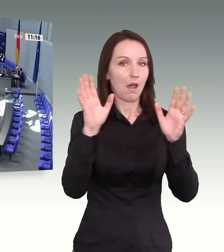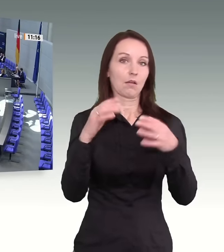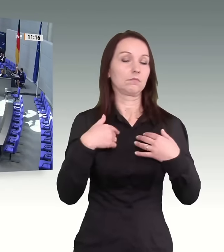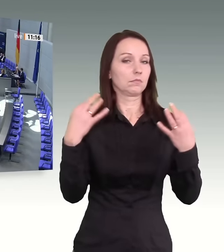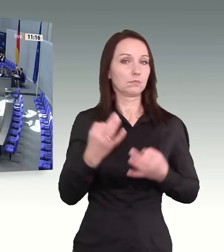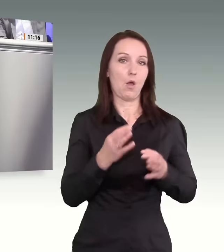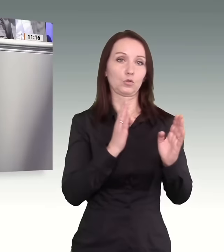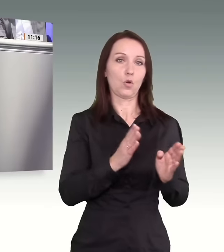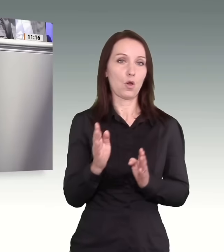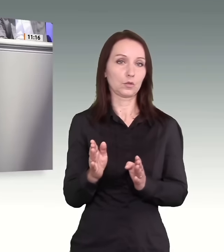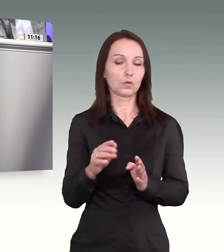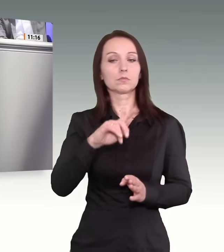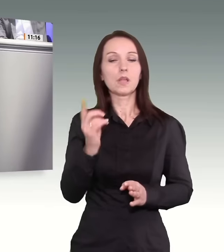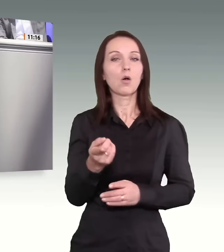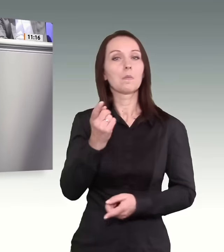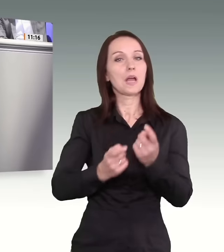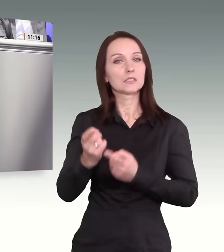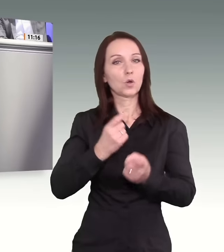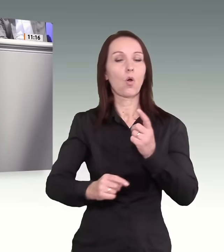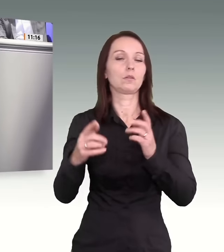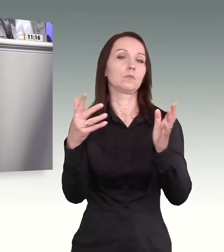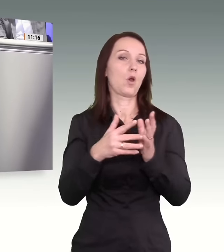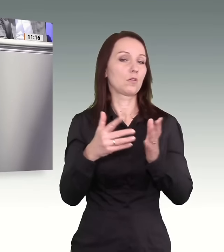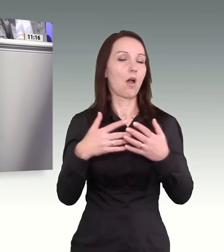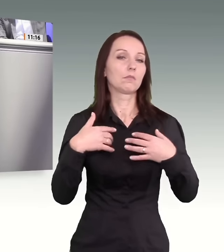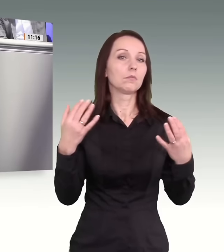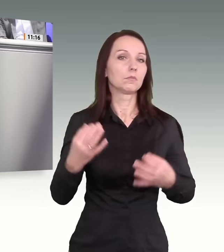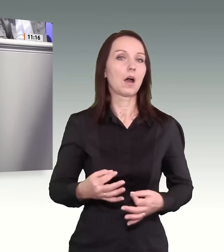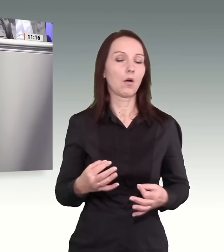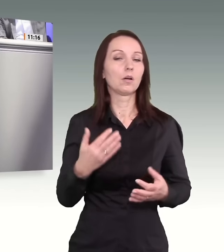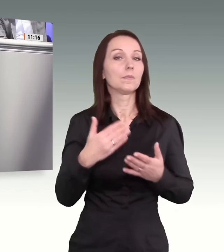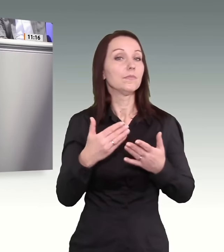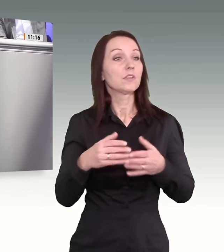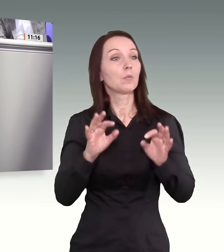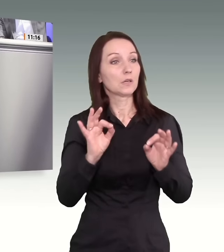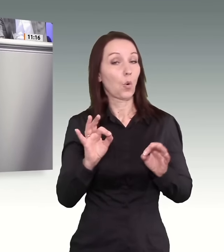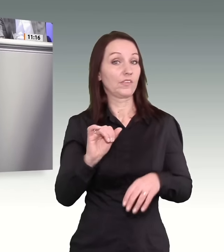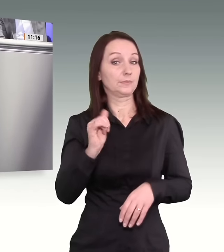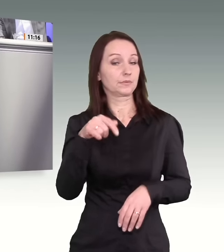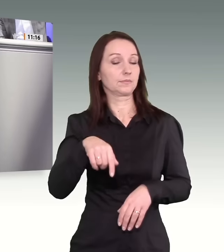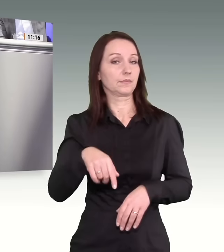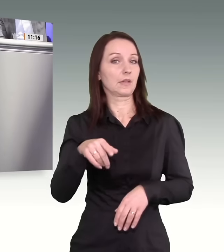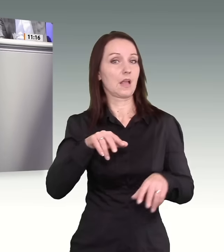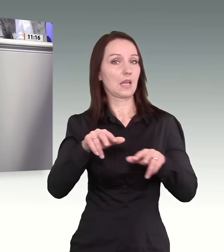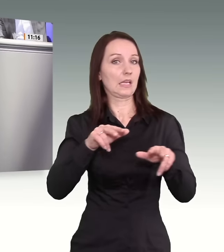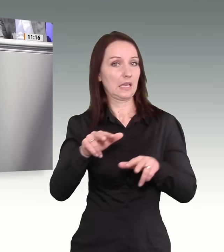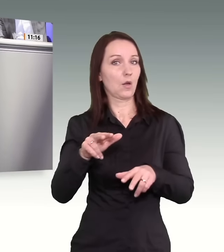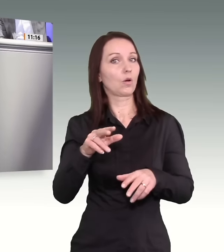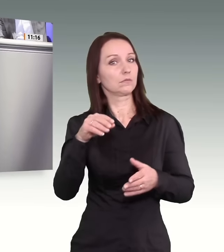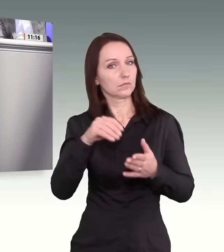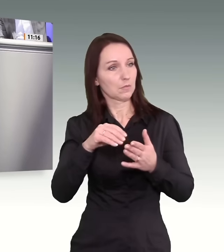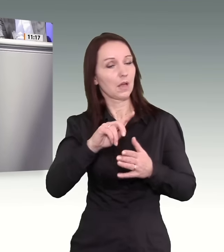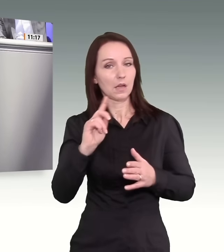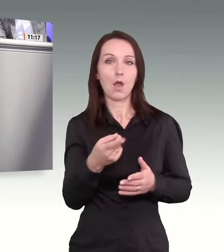Kontrolle in Fragen der Migration. Und deshalb ist es gut, dass ausgerechnet diese Regierung angetreten ist und darin auch erfolgreich ist,